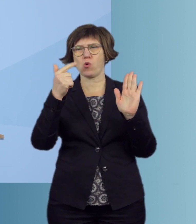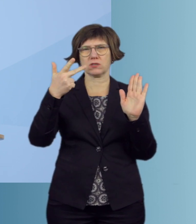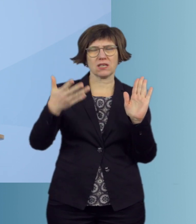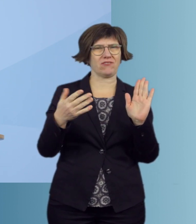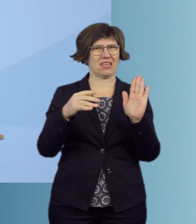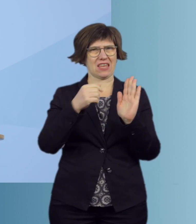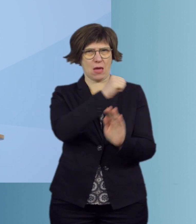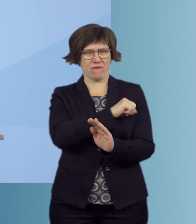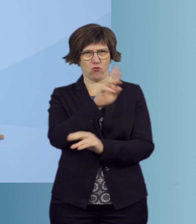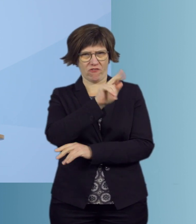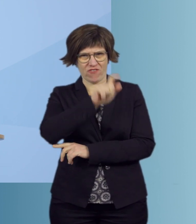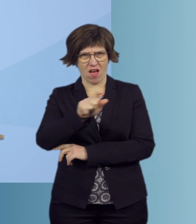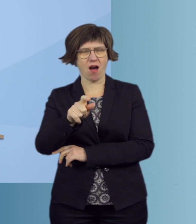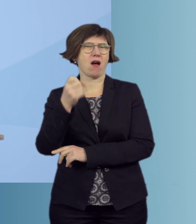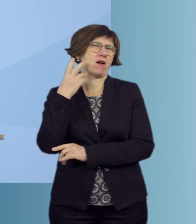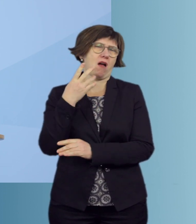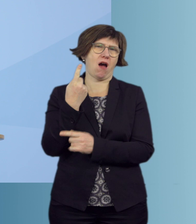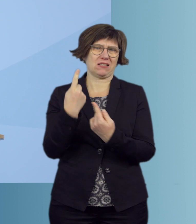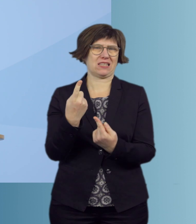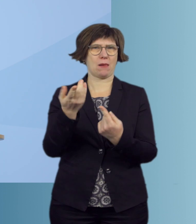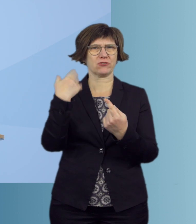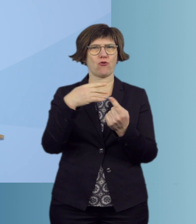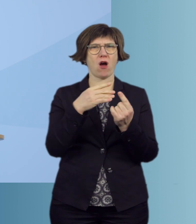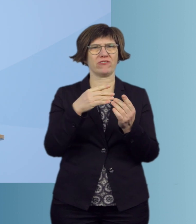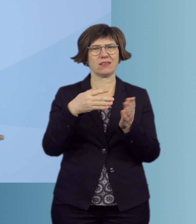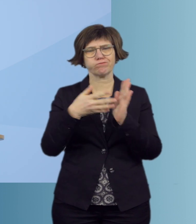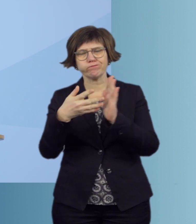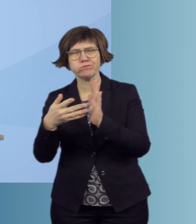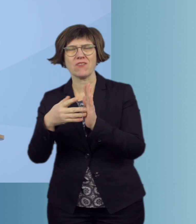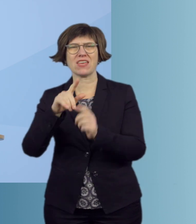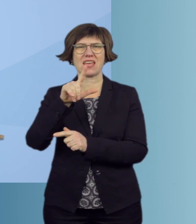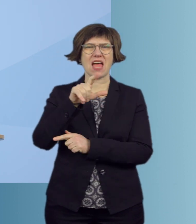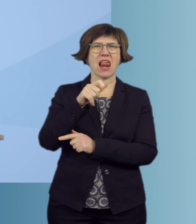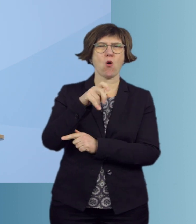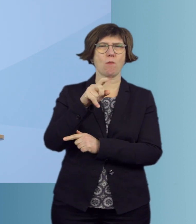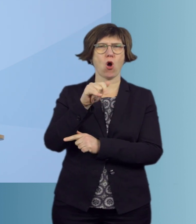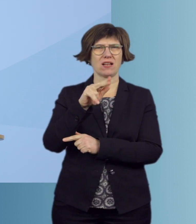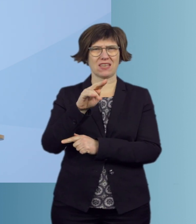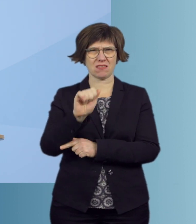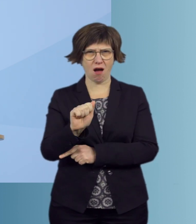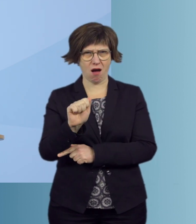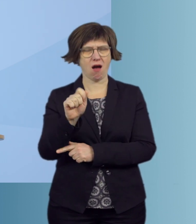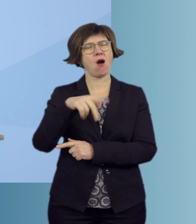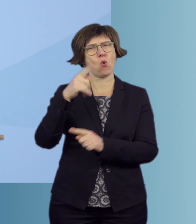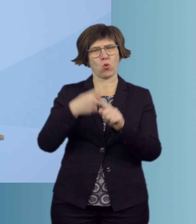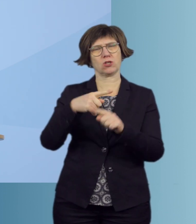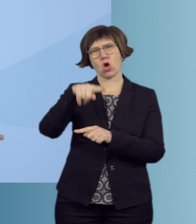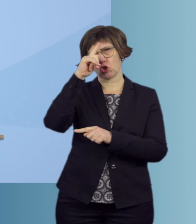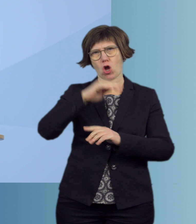veröffentlicht hat, ja auch nach vorheriger Einordnung durch die Leopoldina und den Deutschen Ethikrat,